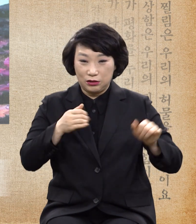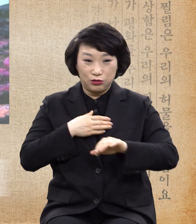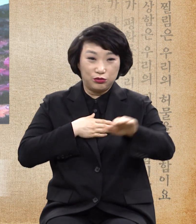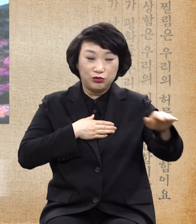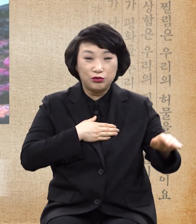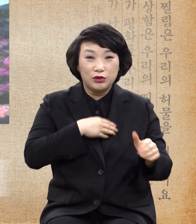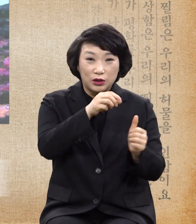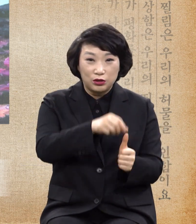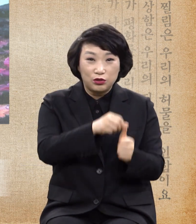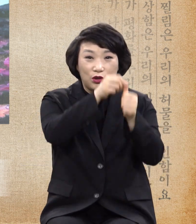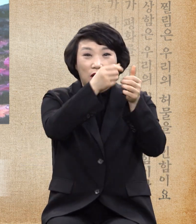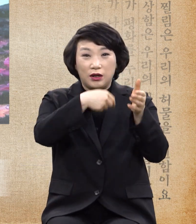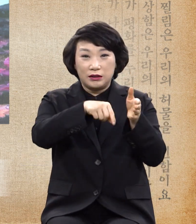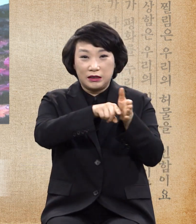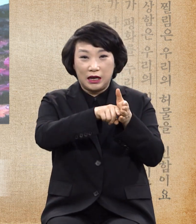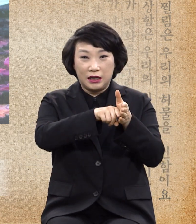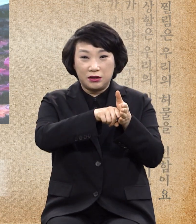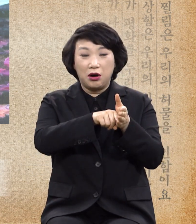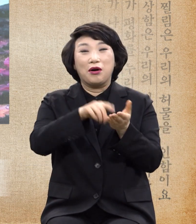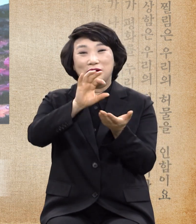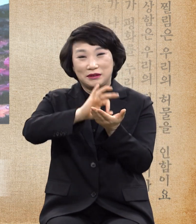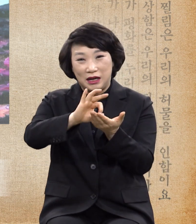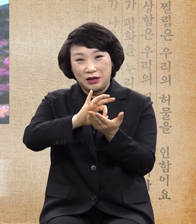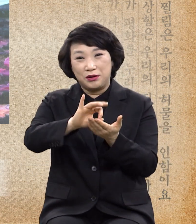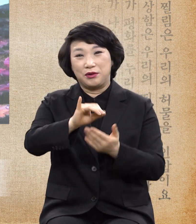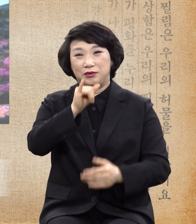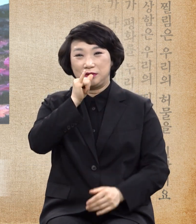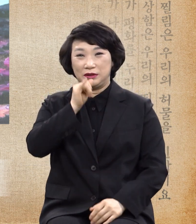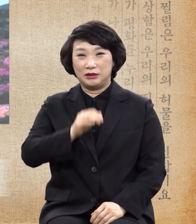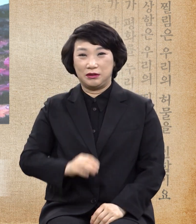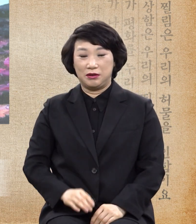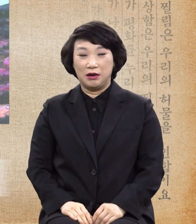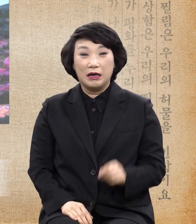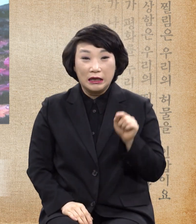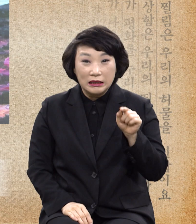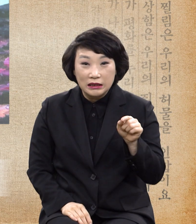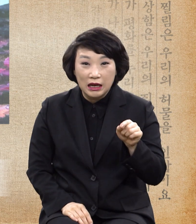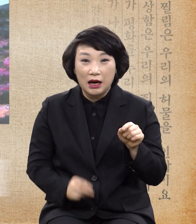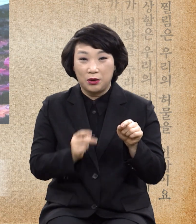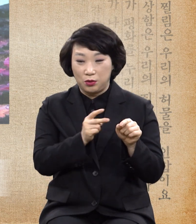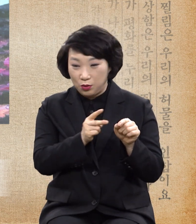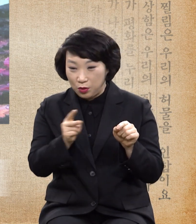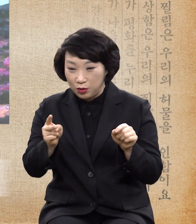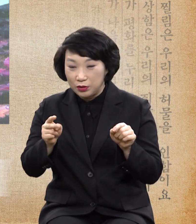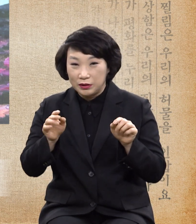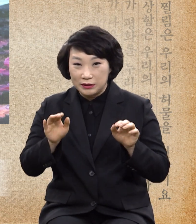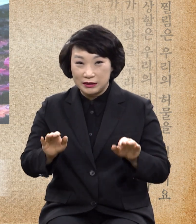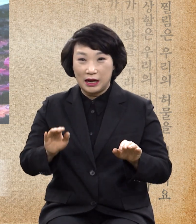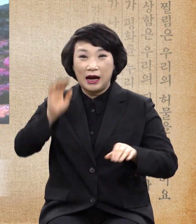살리는 데 쓰셨으니 이것이 곧 하나님의